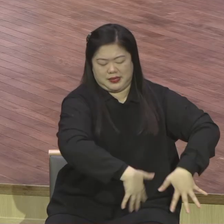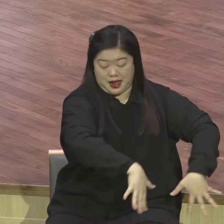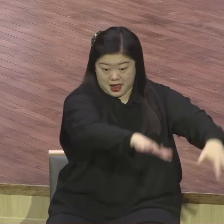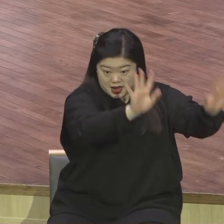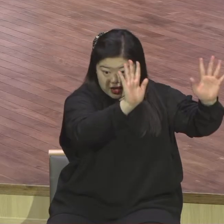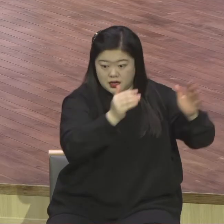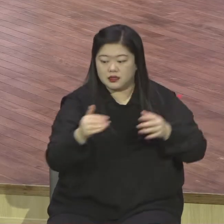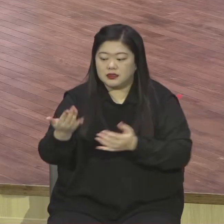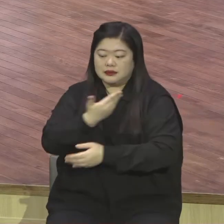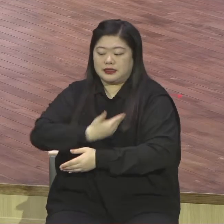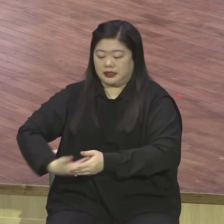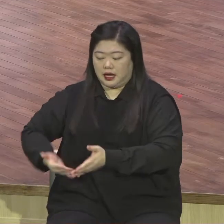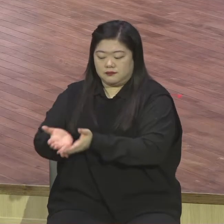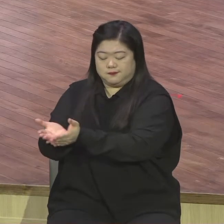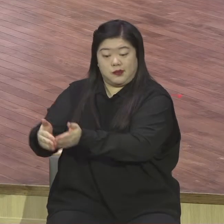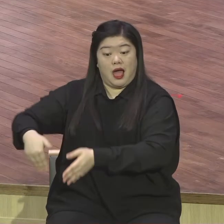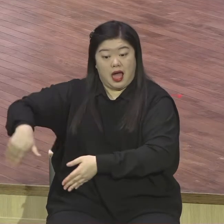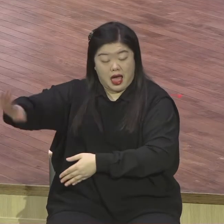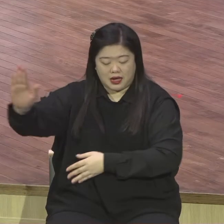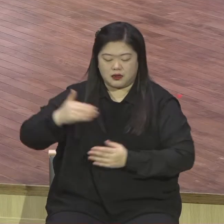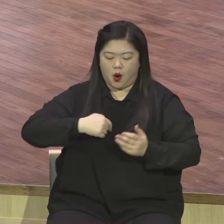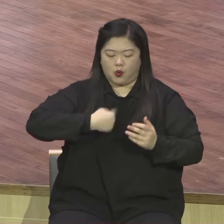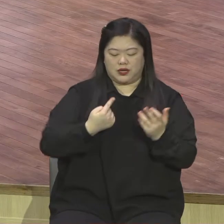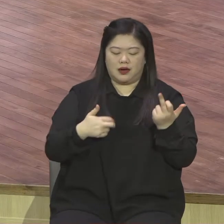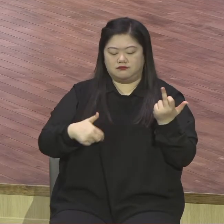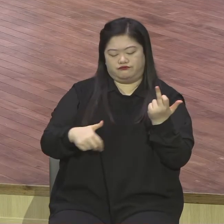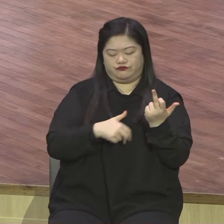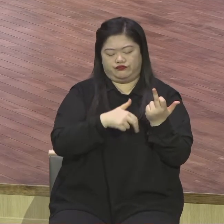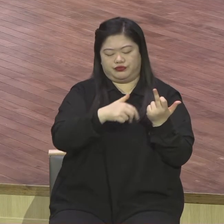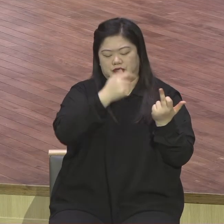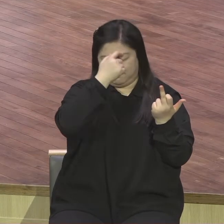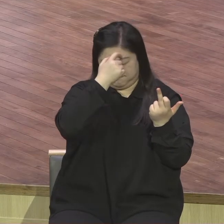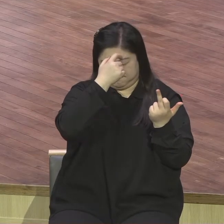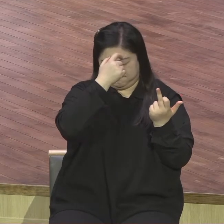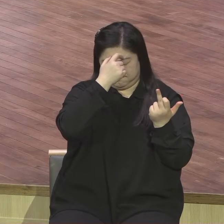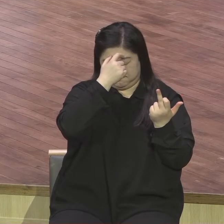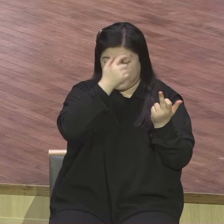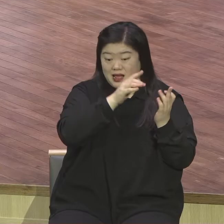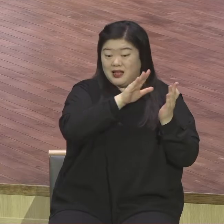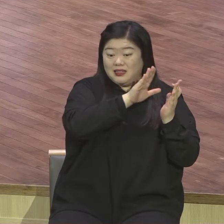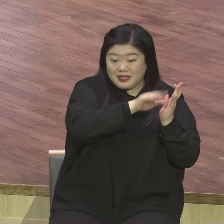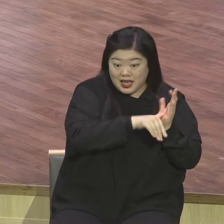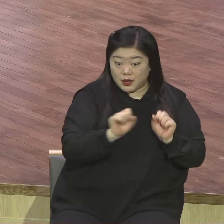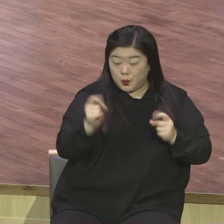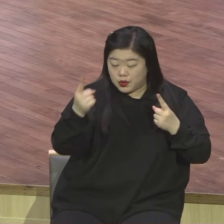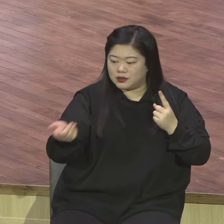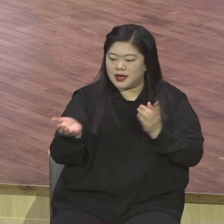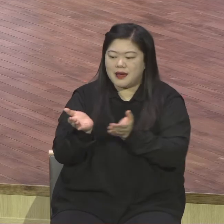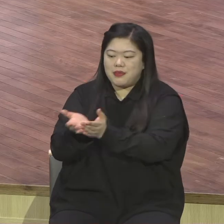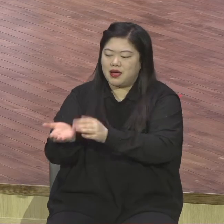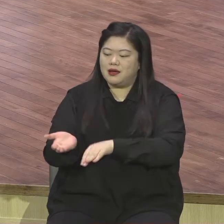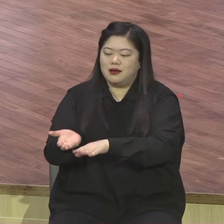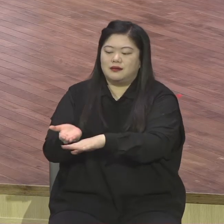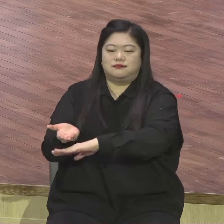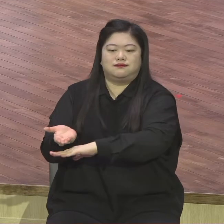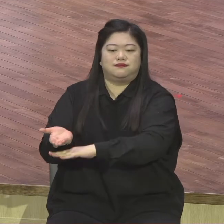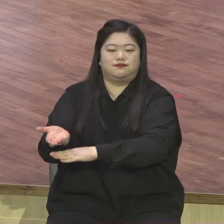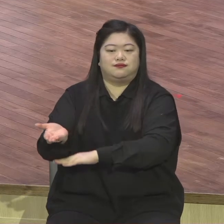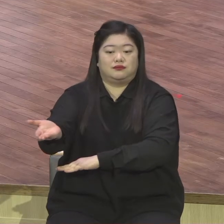타고 이제 건너편으로 나가다가 발생된 사건입니다. 24절입니다. 배가 이미 육지에서